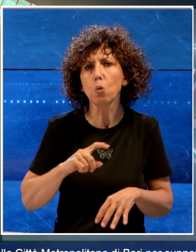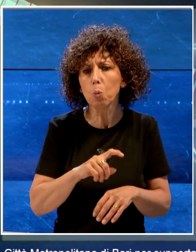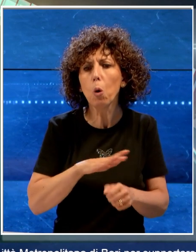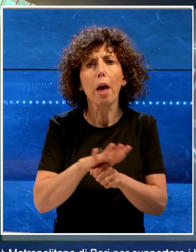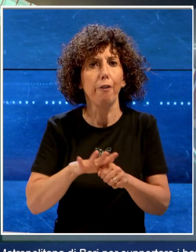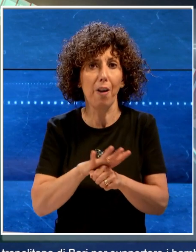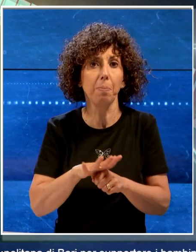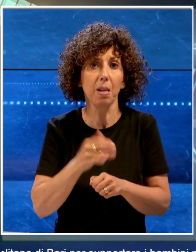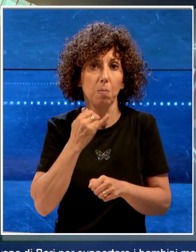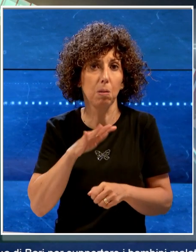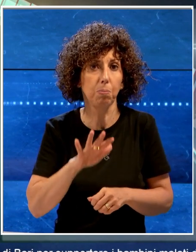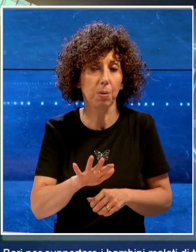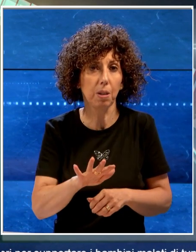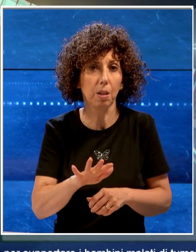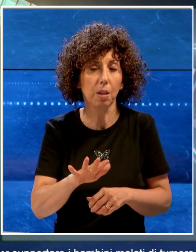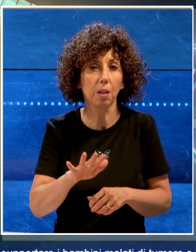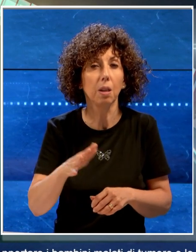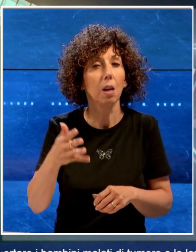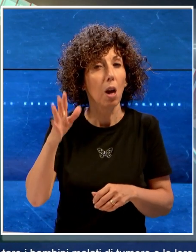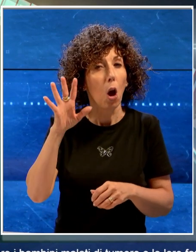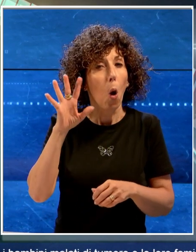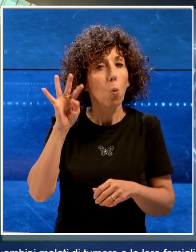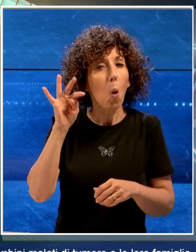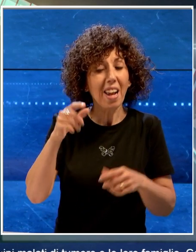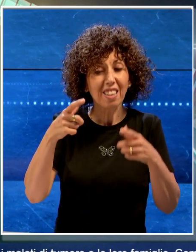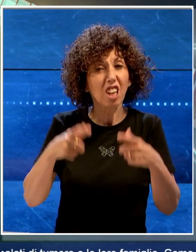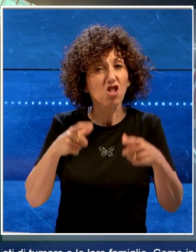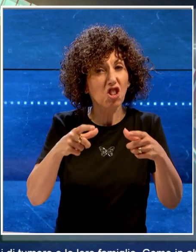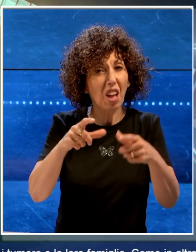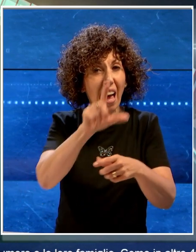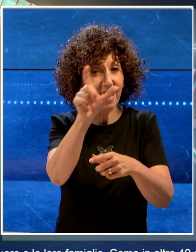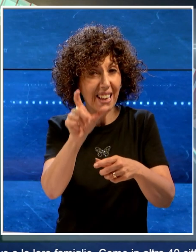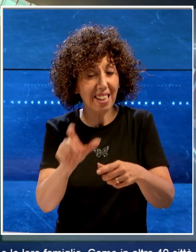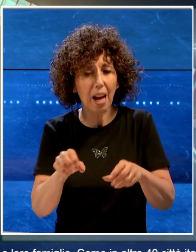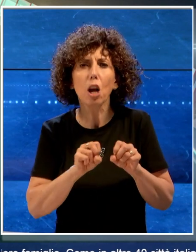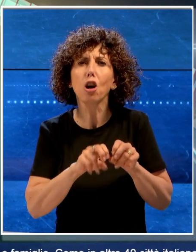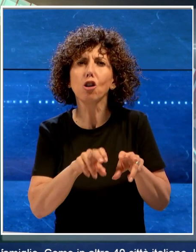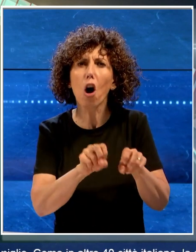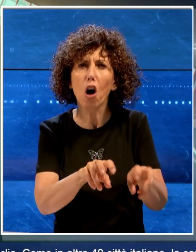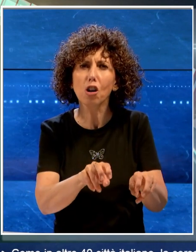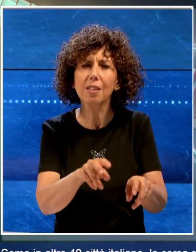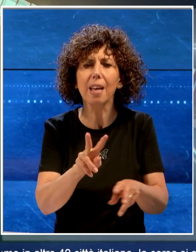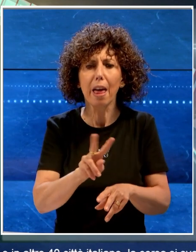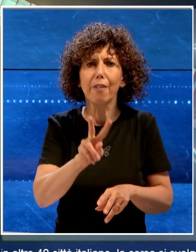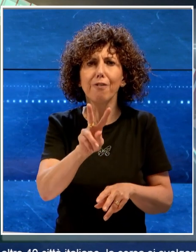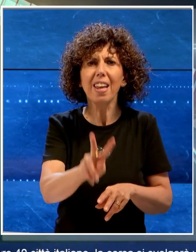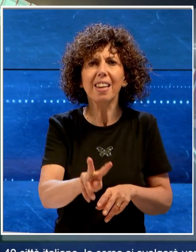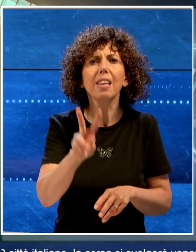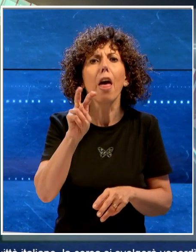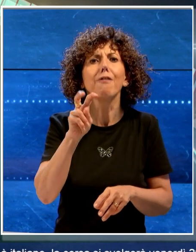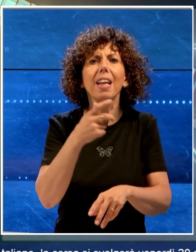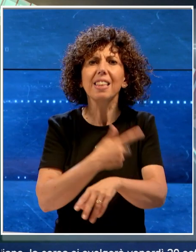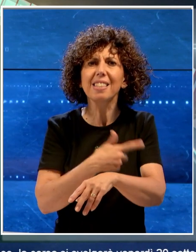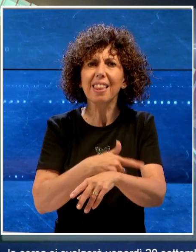famiglie. Come in altre 40 città italiane, la corsa si svolgerà venerdì 20